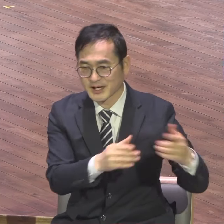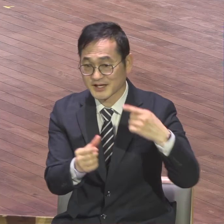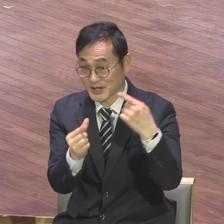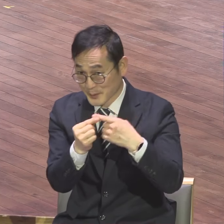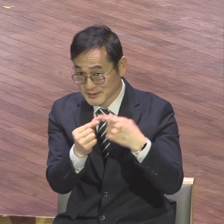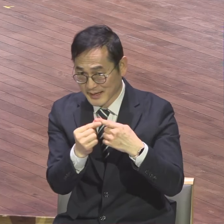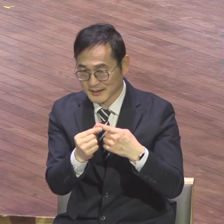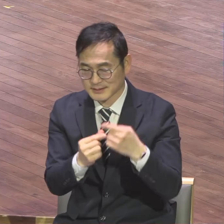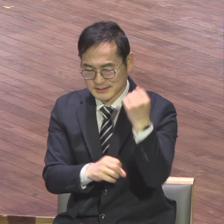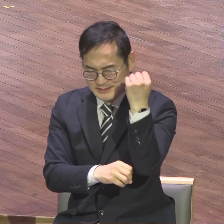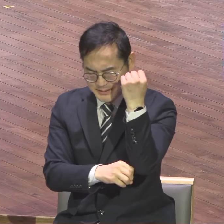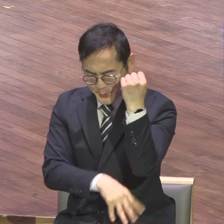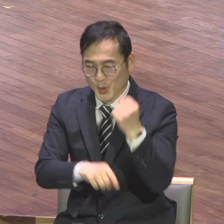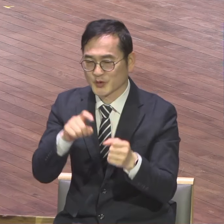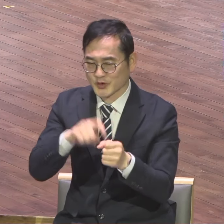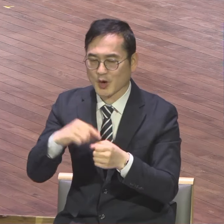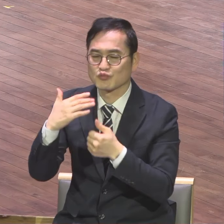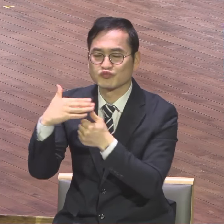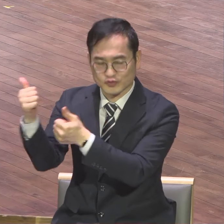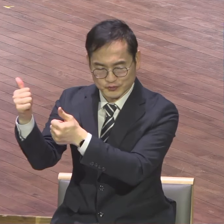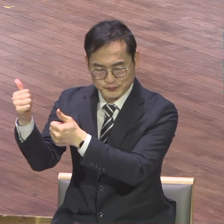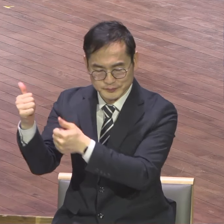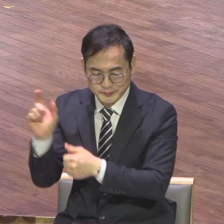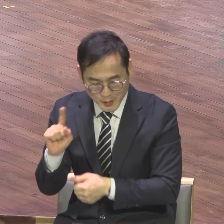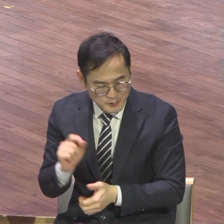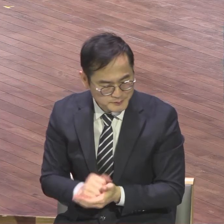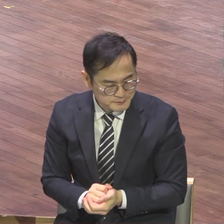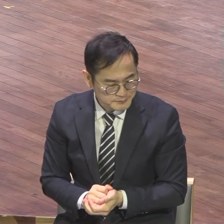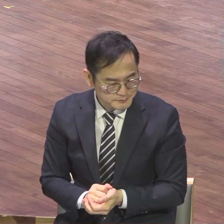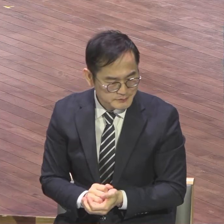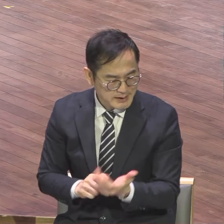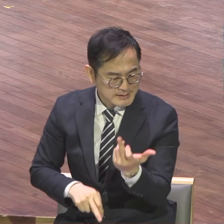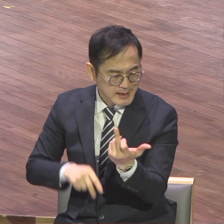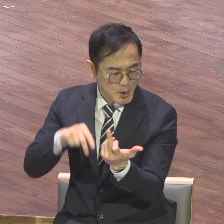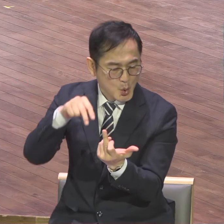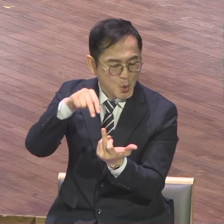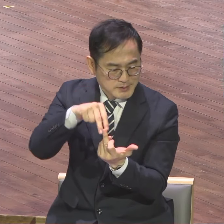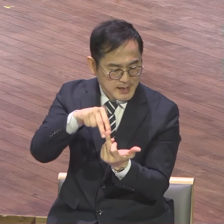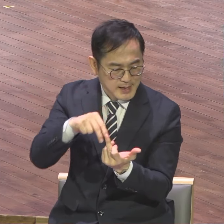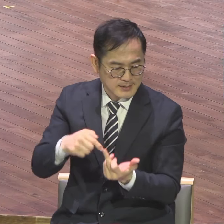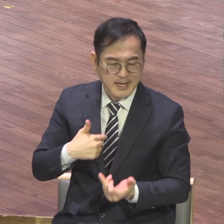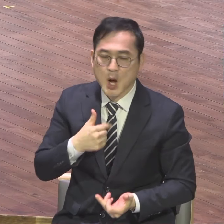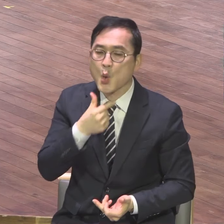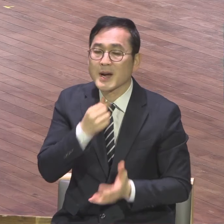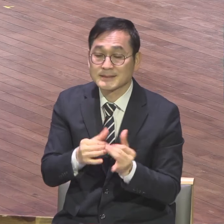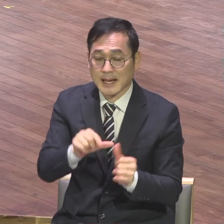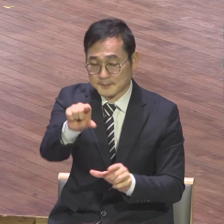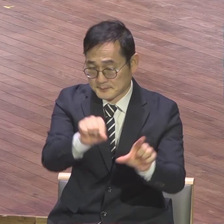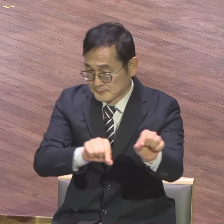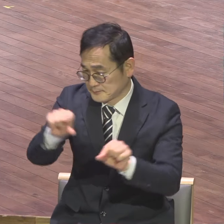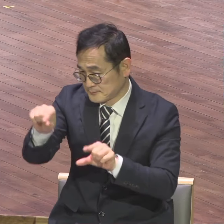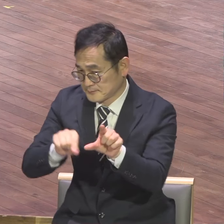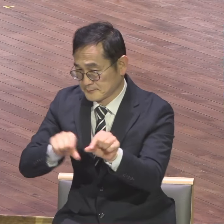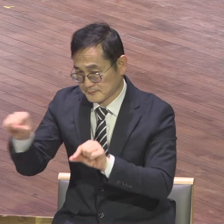13절 봅니다. 또 산에 오르사 자기가 원하는 자들을 부르시니 나 온지라